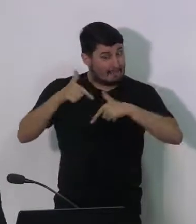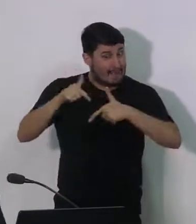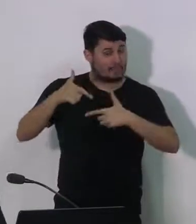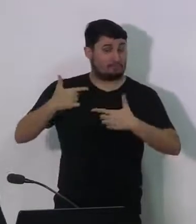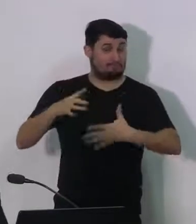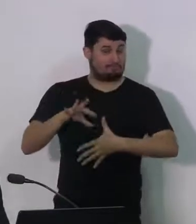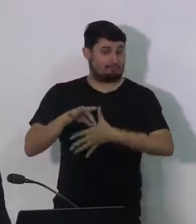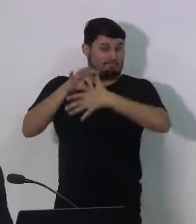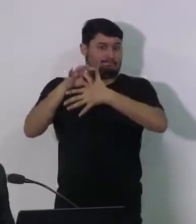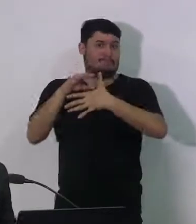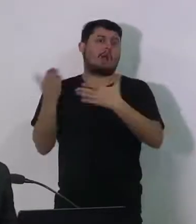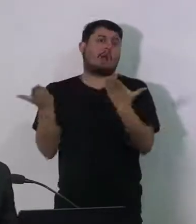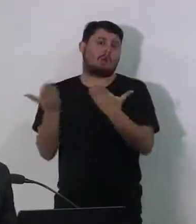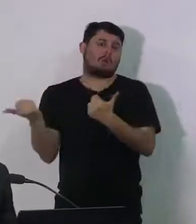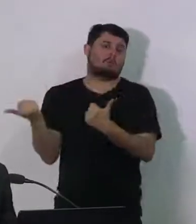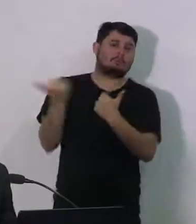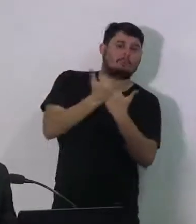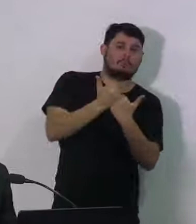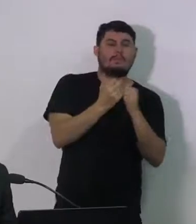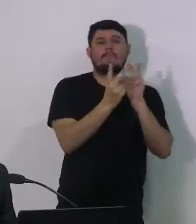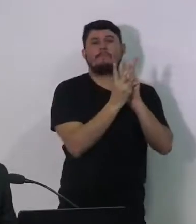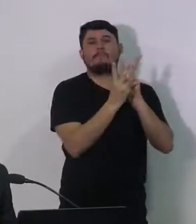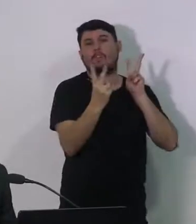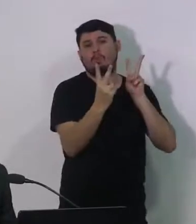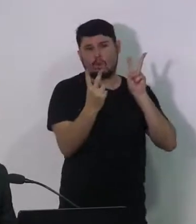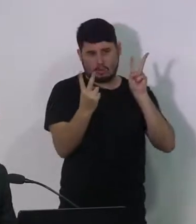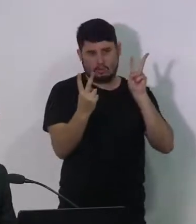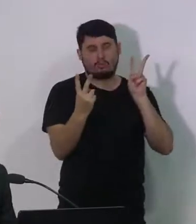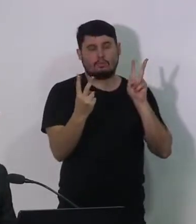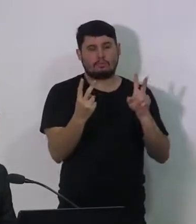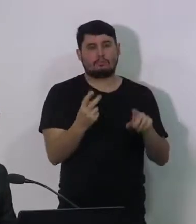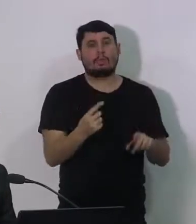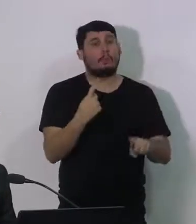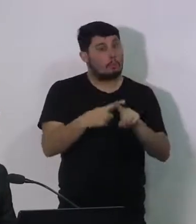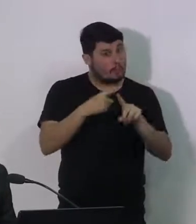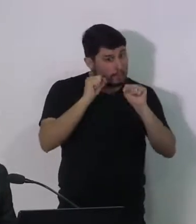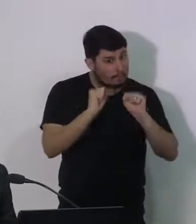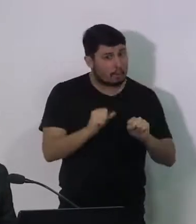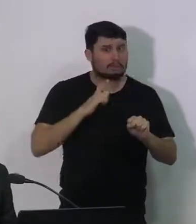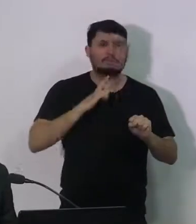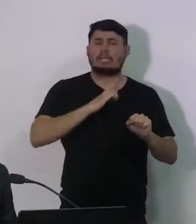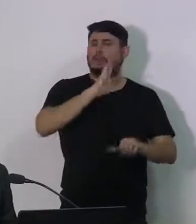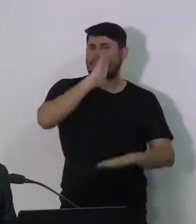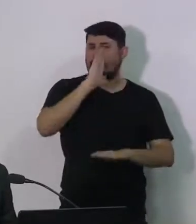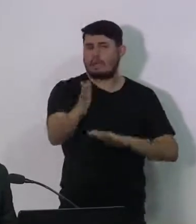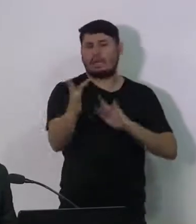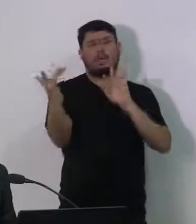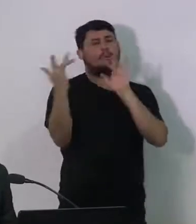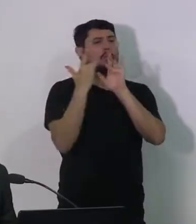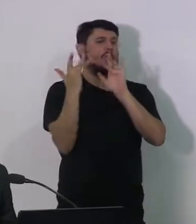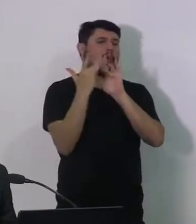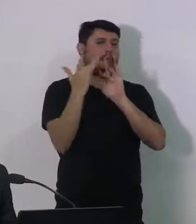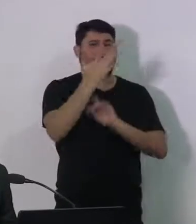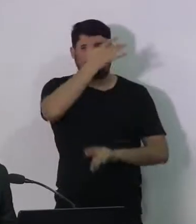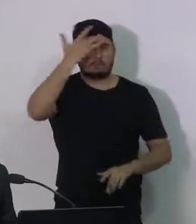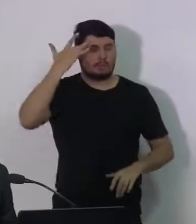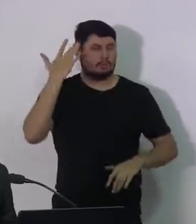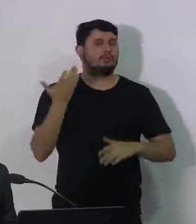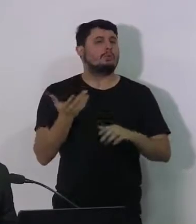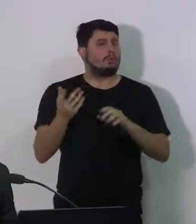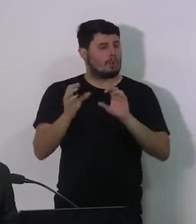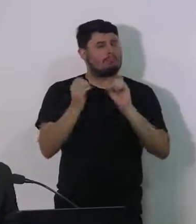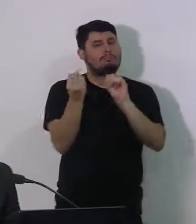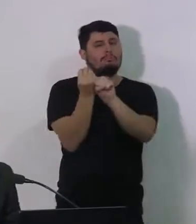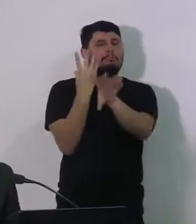pudessem também estar disponibilizadas, para poder atender a população na ponta. Reorganizamos feiras de bairros, as próprias barreiras